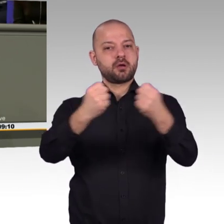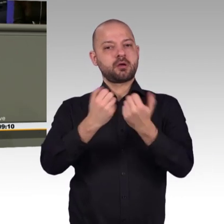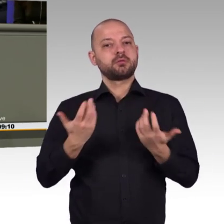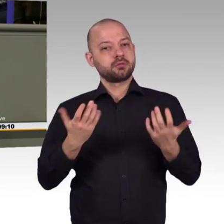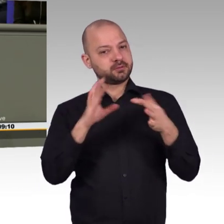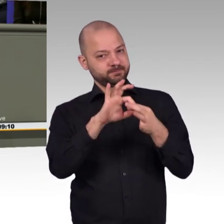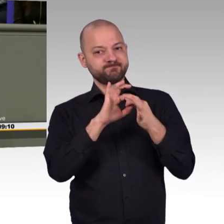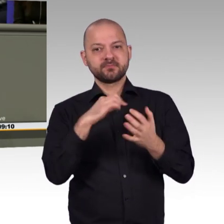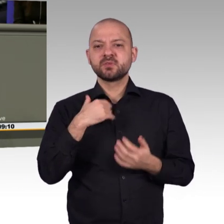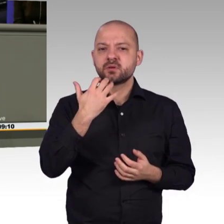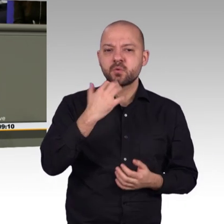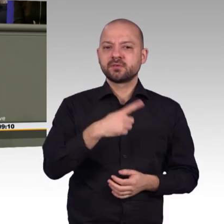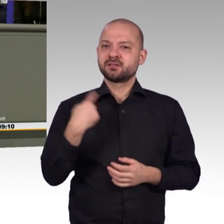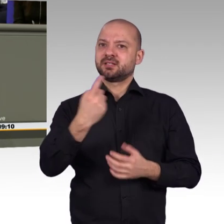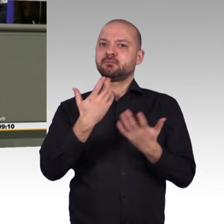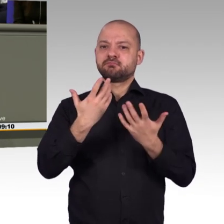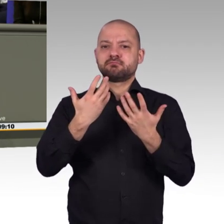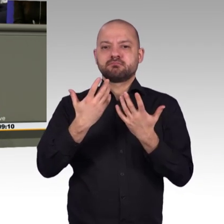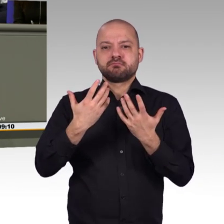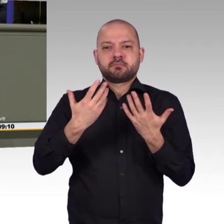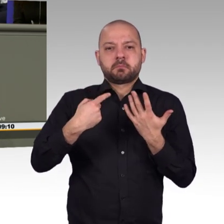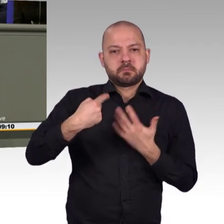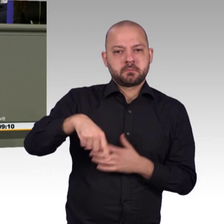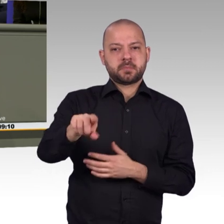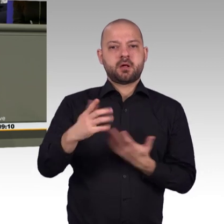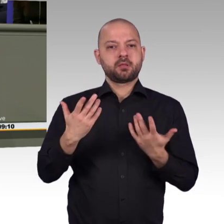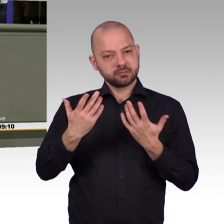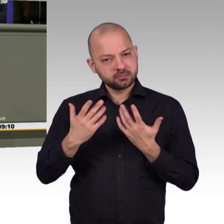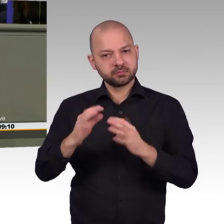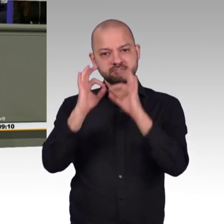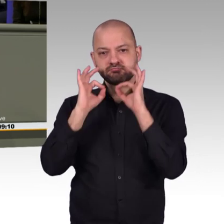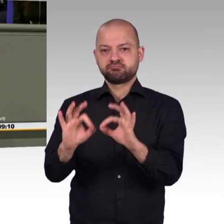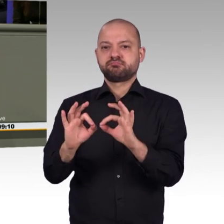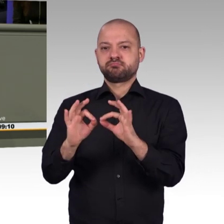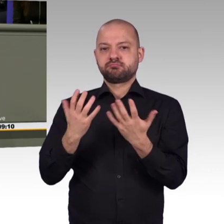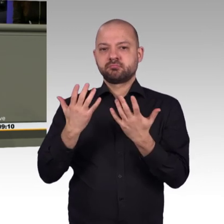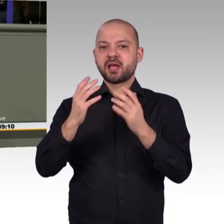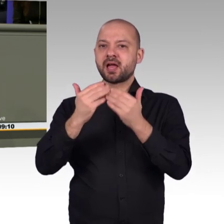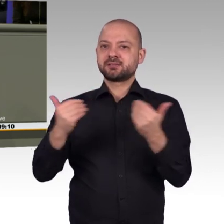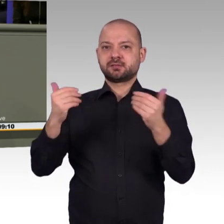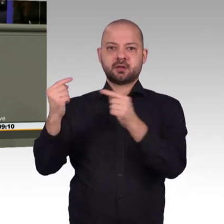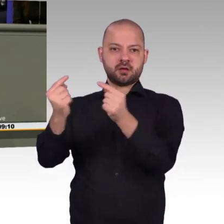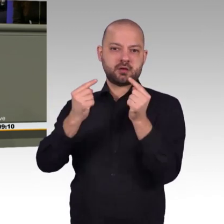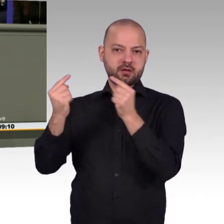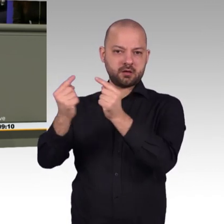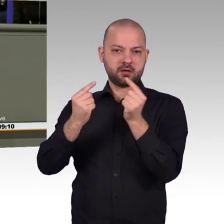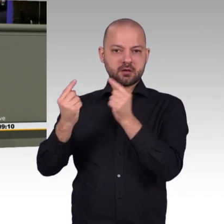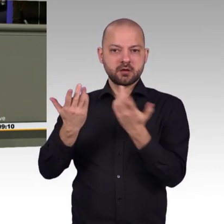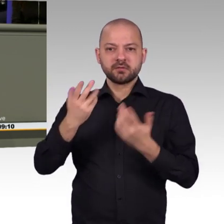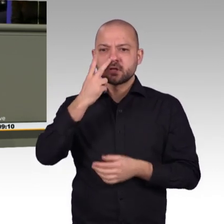denken, gewohntes Hinterfragen müssen. vielleicht ist das schon bei den kommenden Haushaltsberatungen der Fall, wenn wir auch mal schauen,